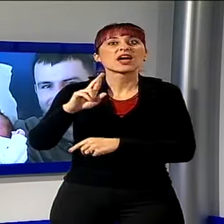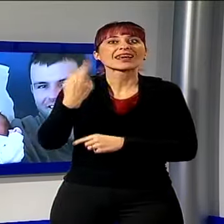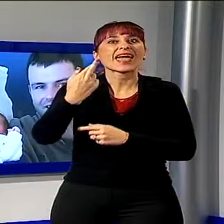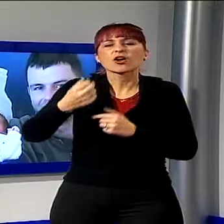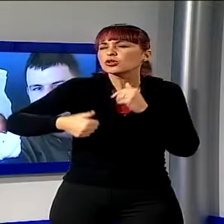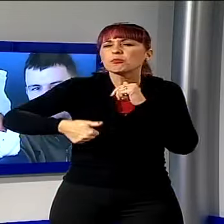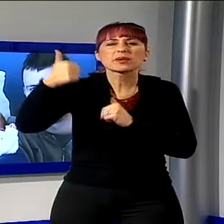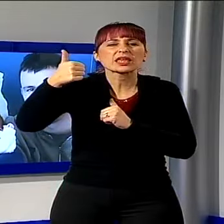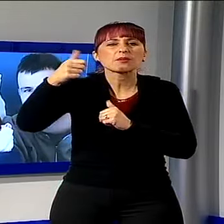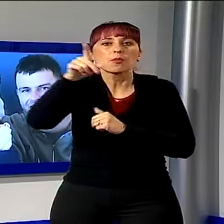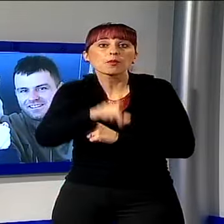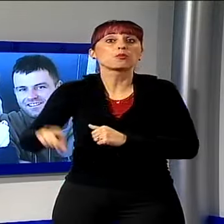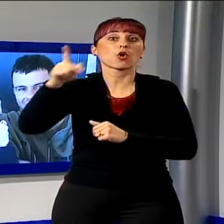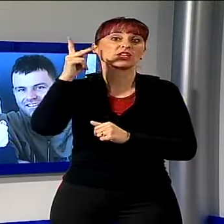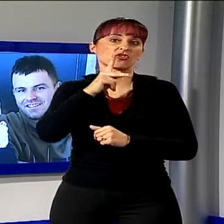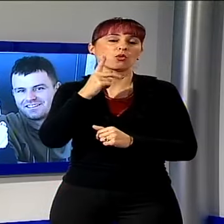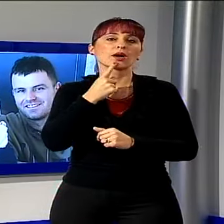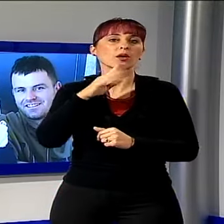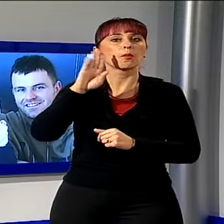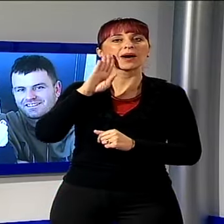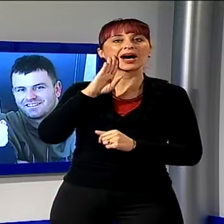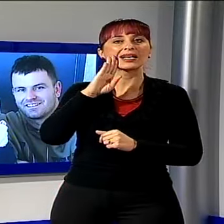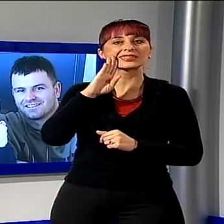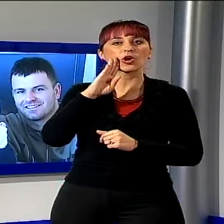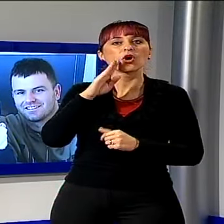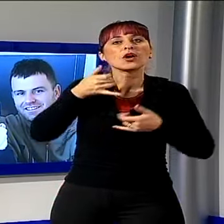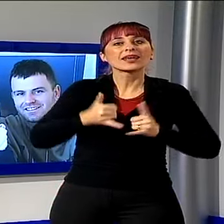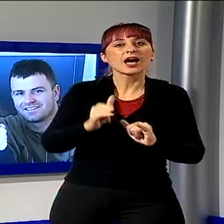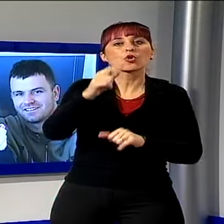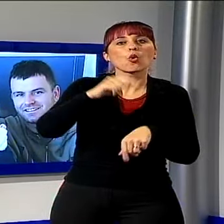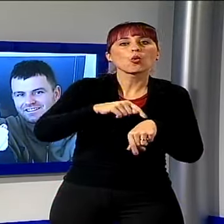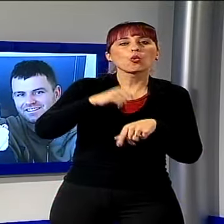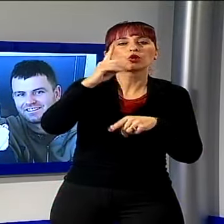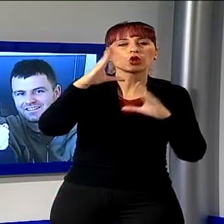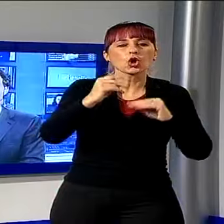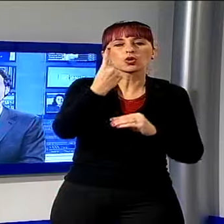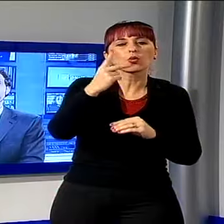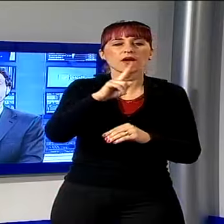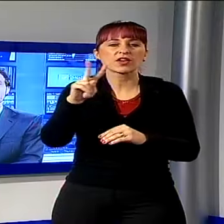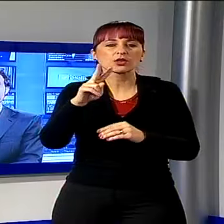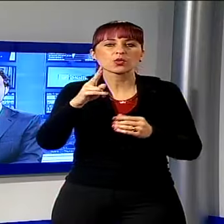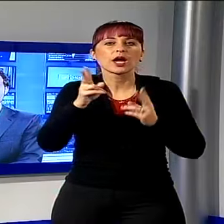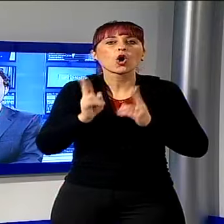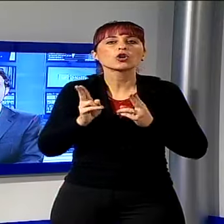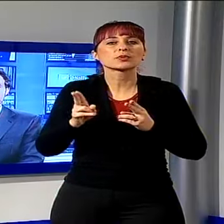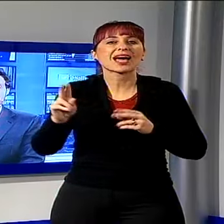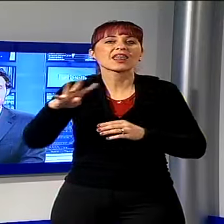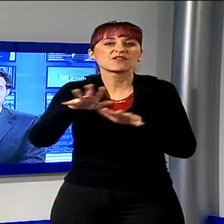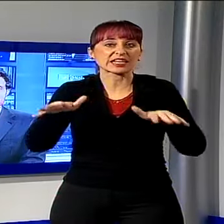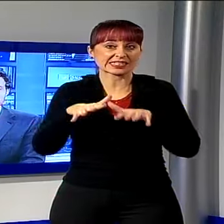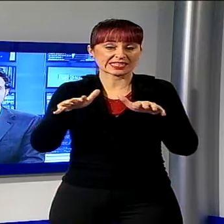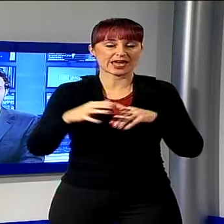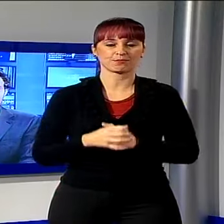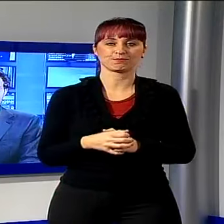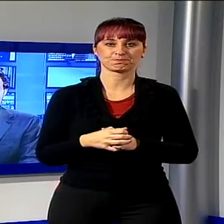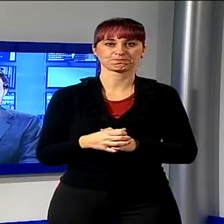spetta invece di un maschietto venuto alla luce all'1.22 all'ospedale Versilia. E c'è un'altra